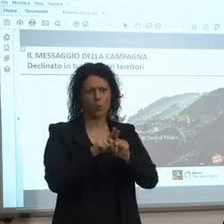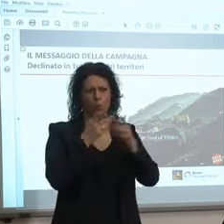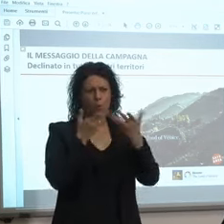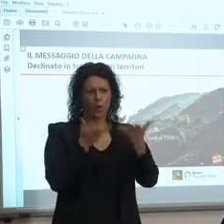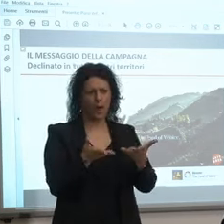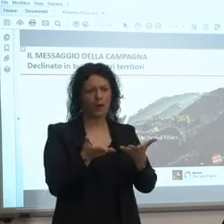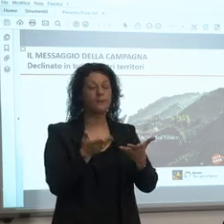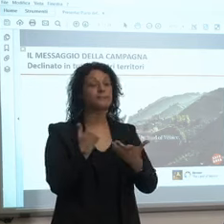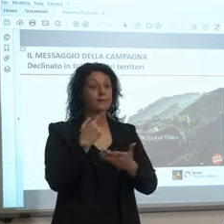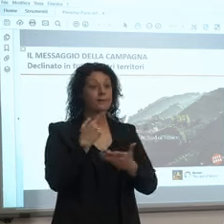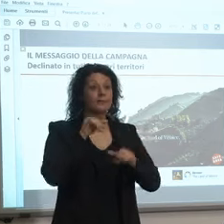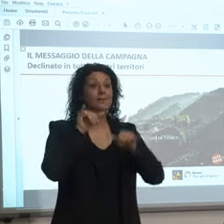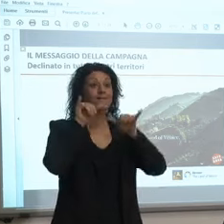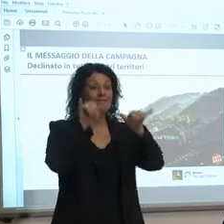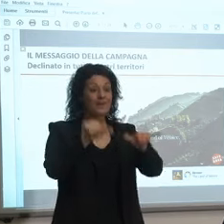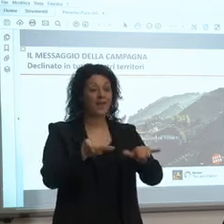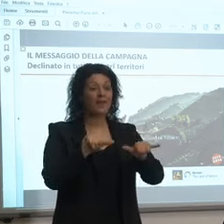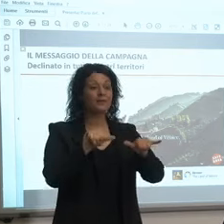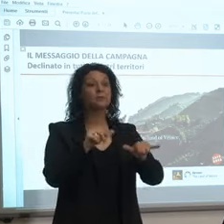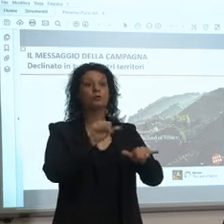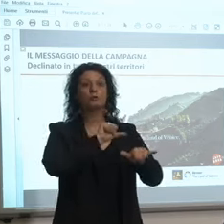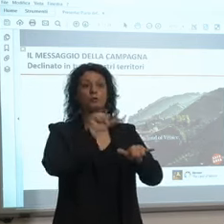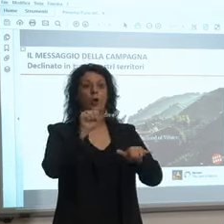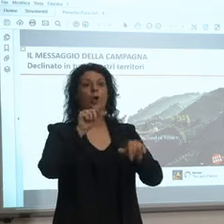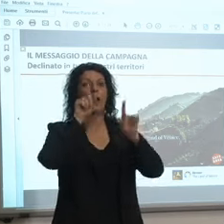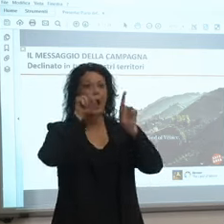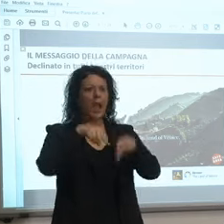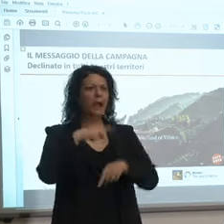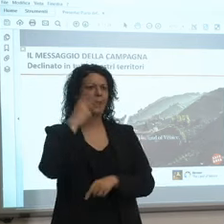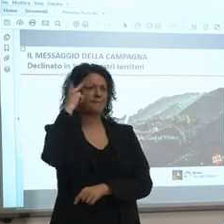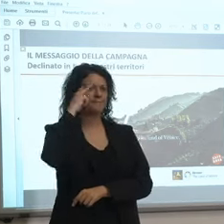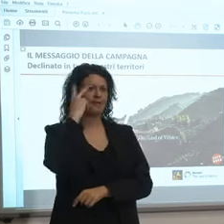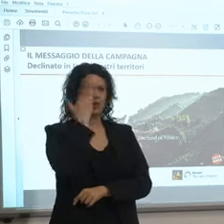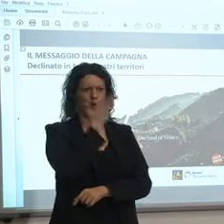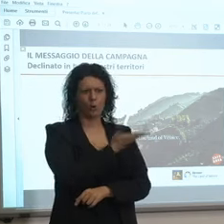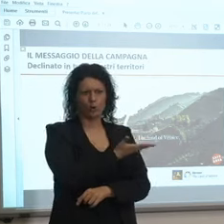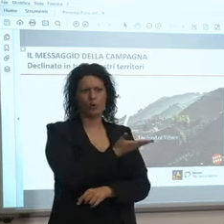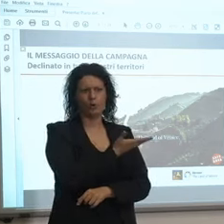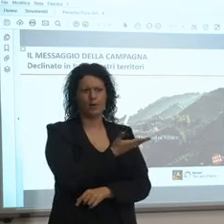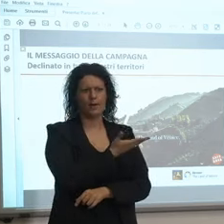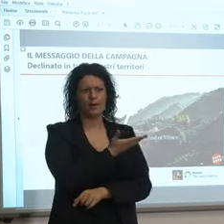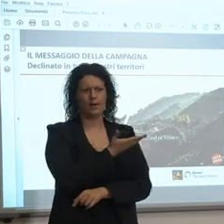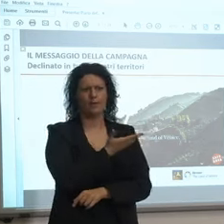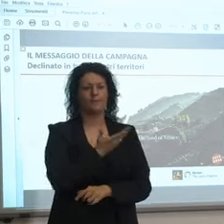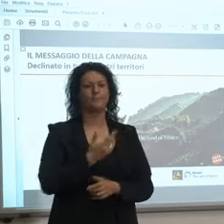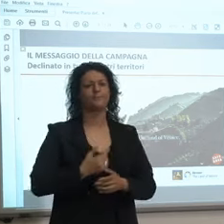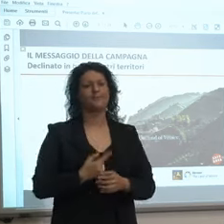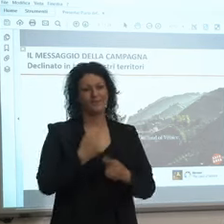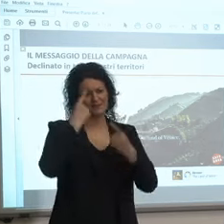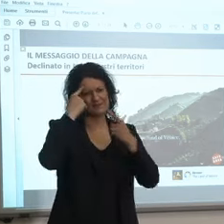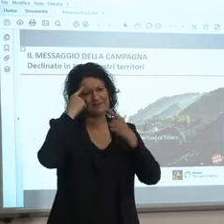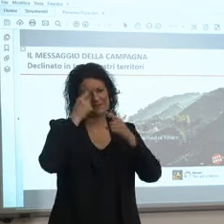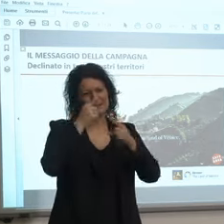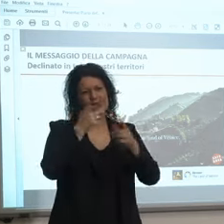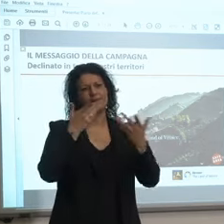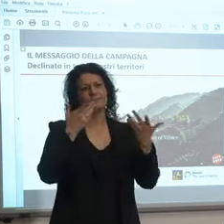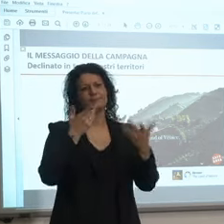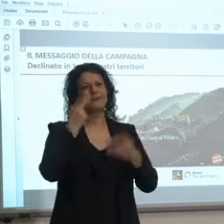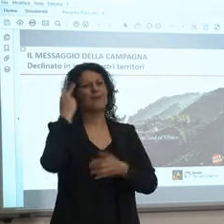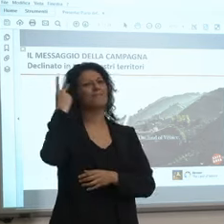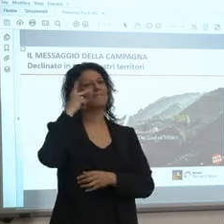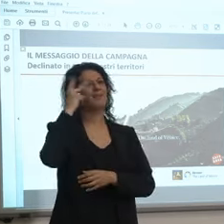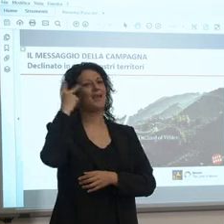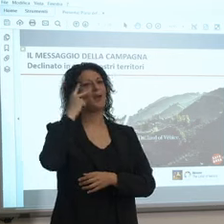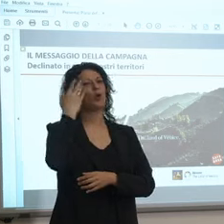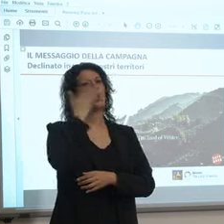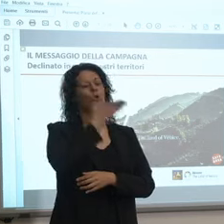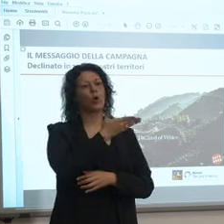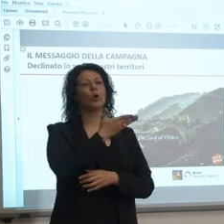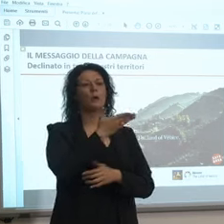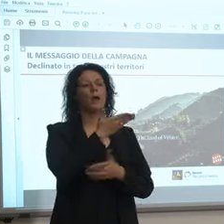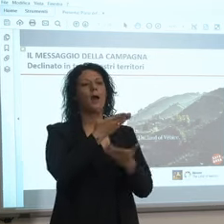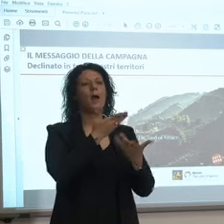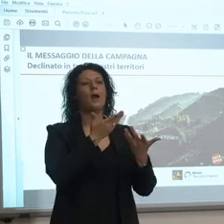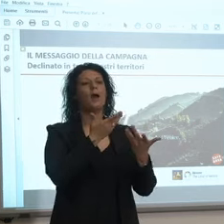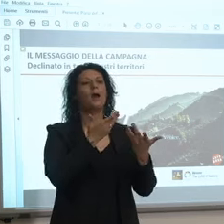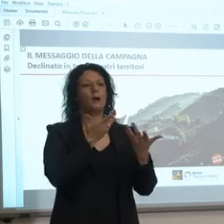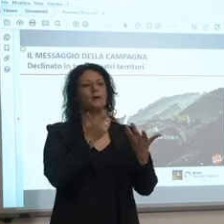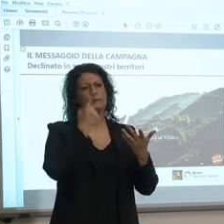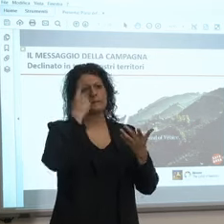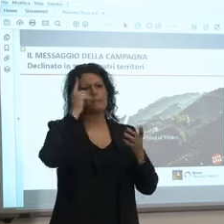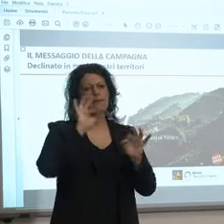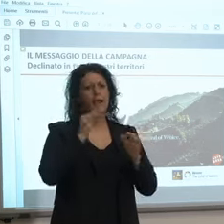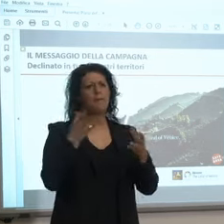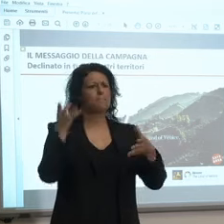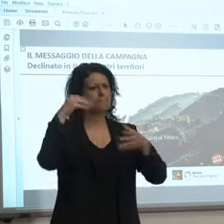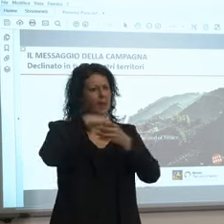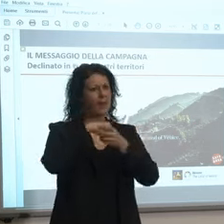Verona che è l'estremo opposto i veronesi sapete che a volte fanno un po' fatica a sentirsi vicino a Venezia ma ora l'hanno capito